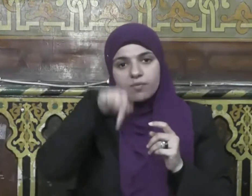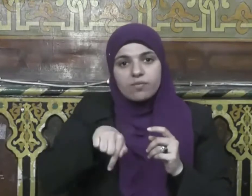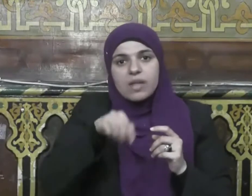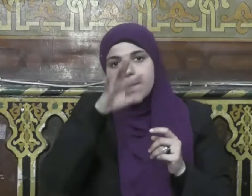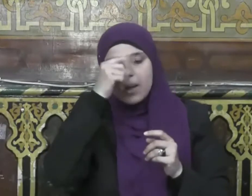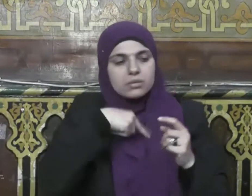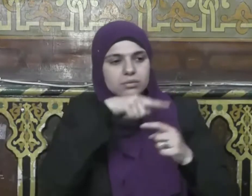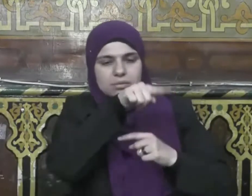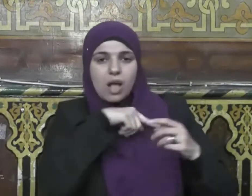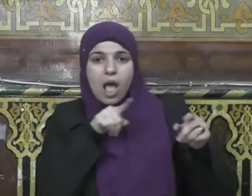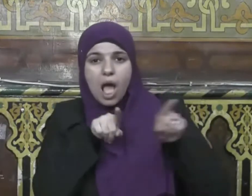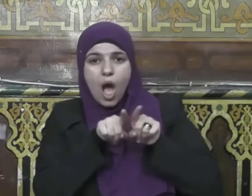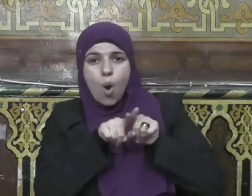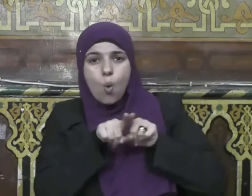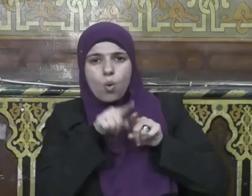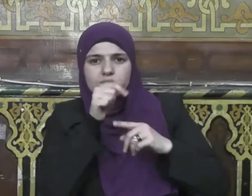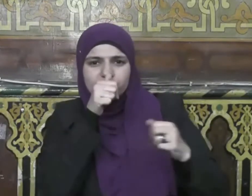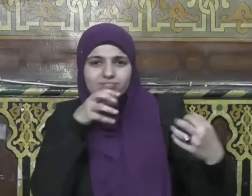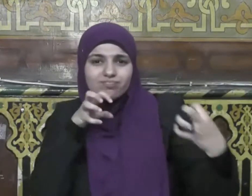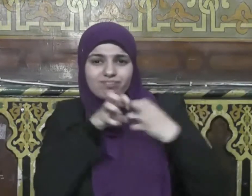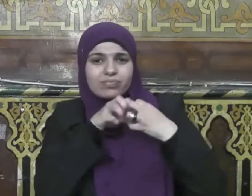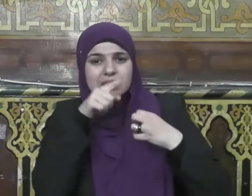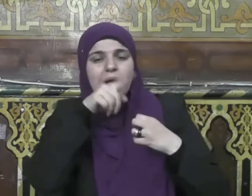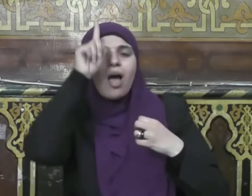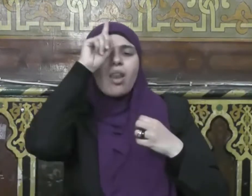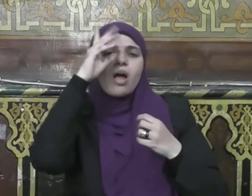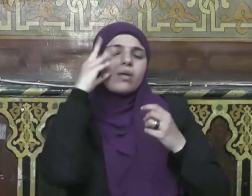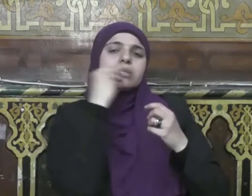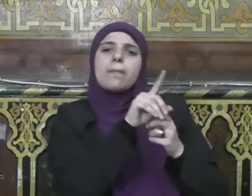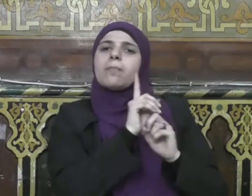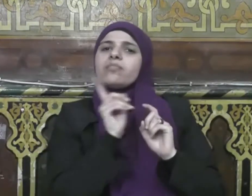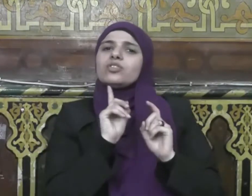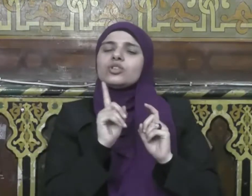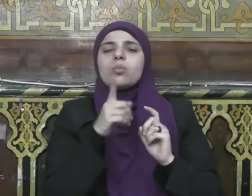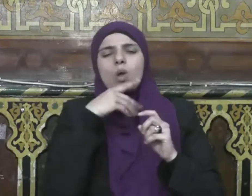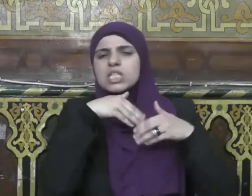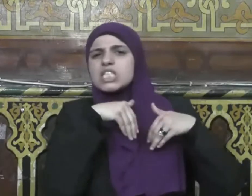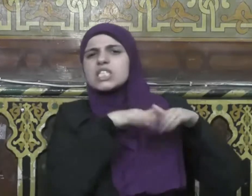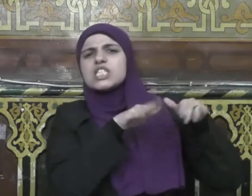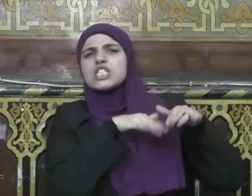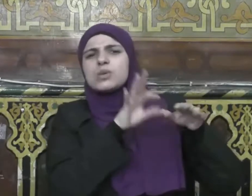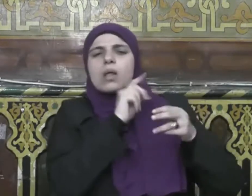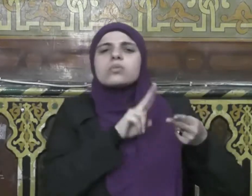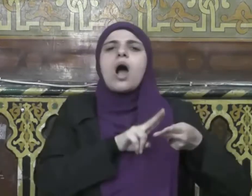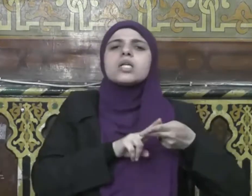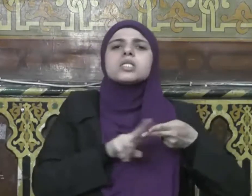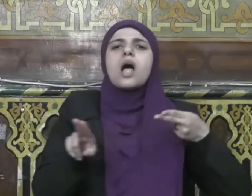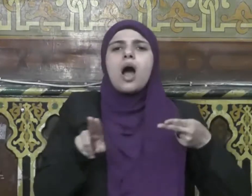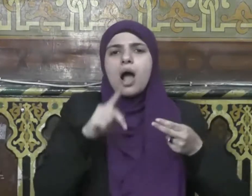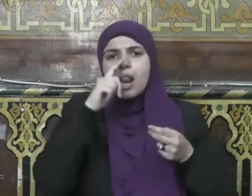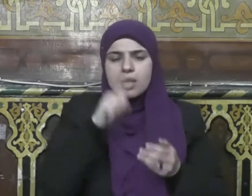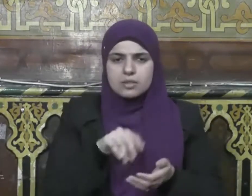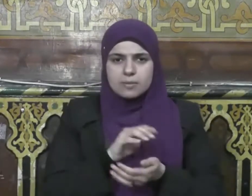هذين حتى يصطلحا ولقد جعل النبي صلى الله عليه وسلم